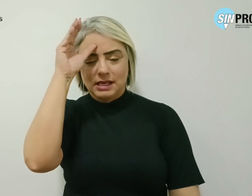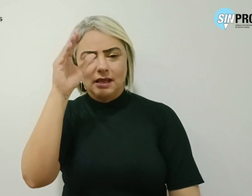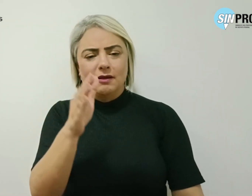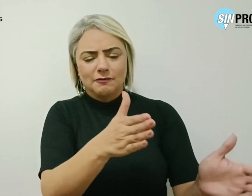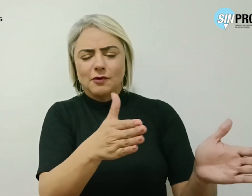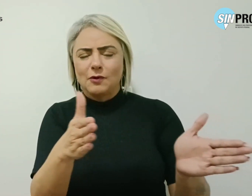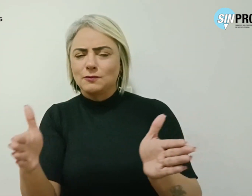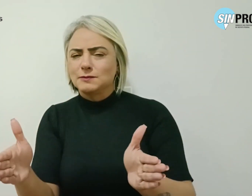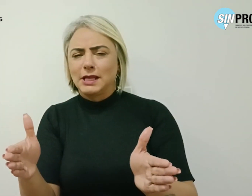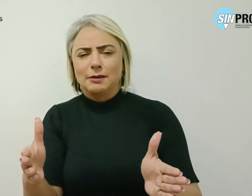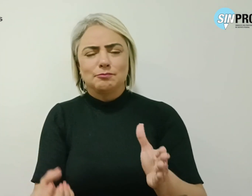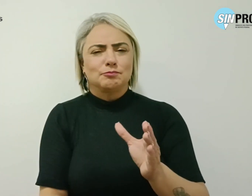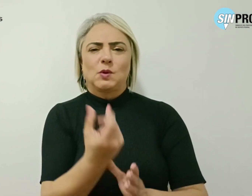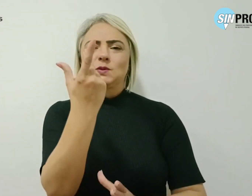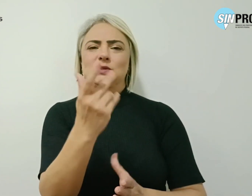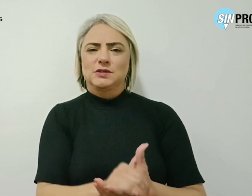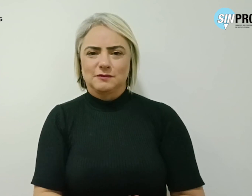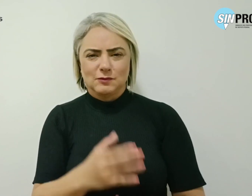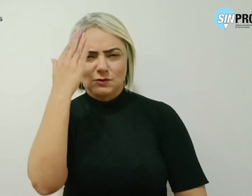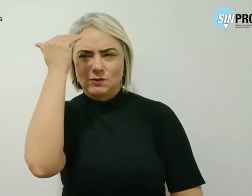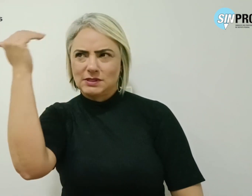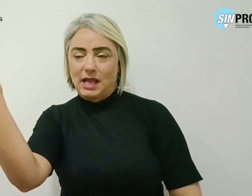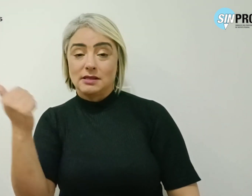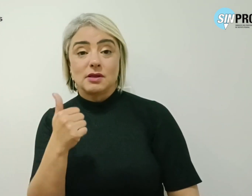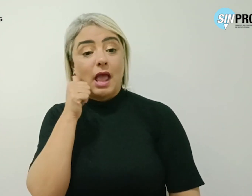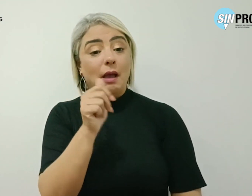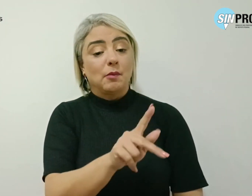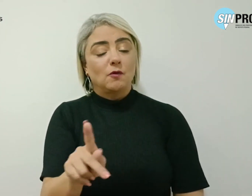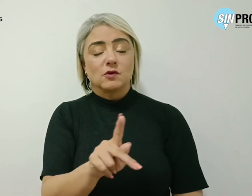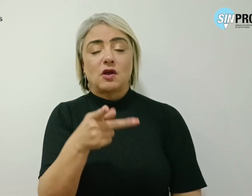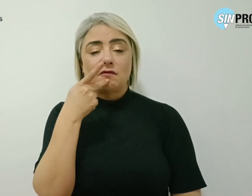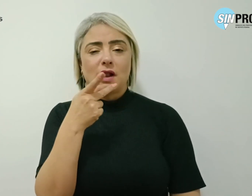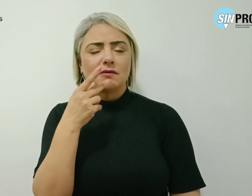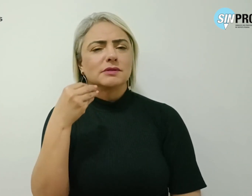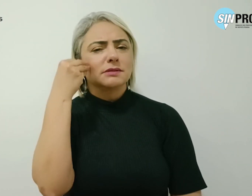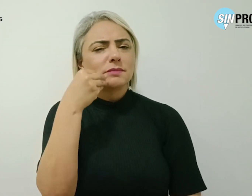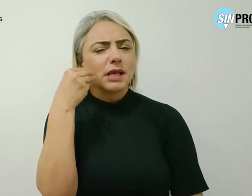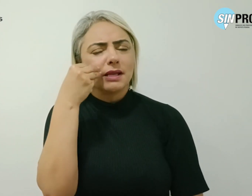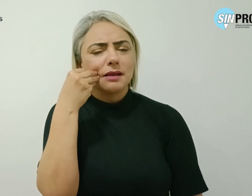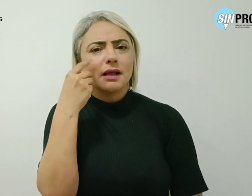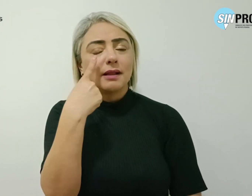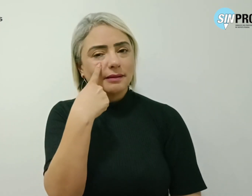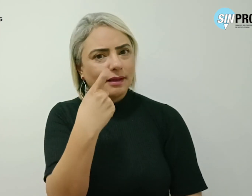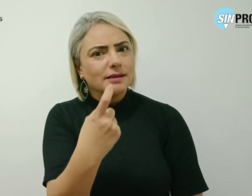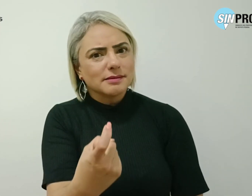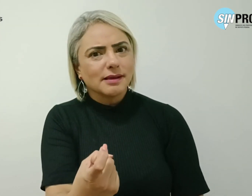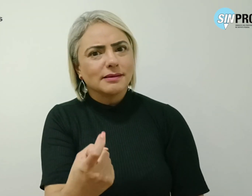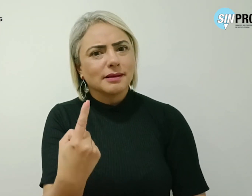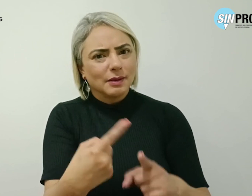tempo promissor. A professora diz que foi uma experiência muito interessante, porque tinha